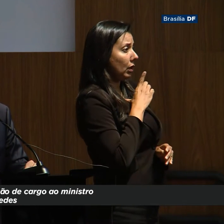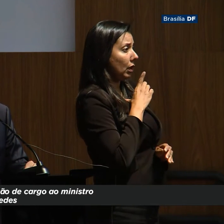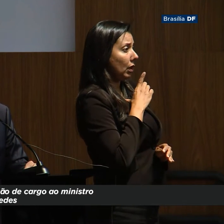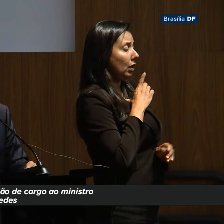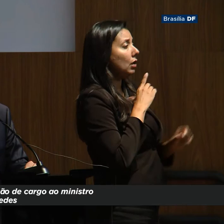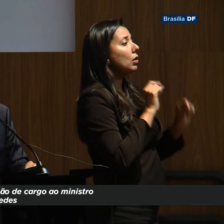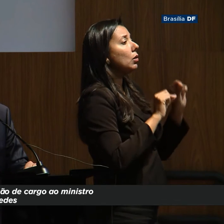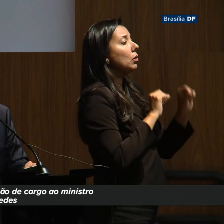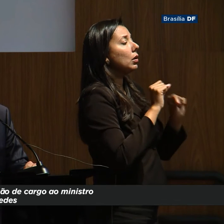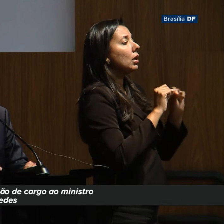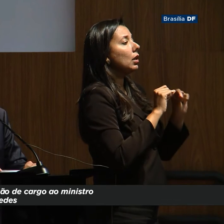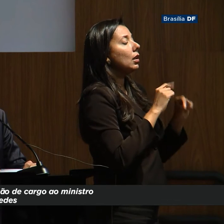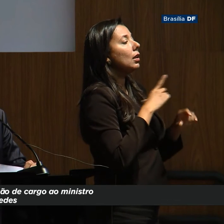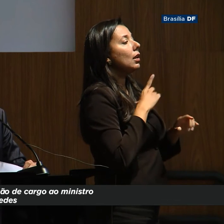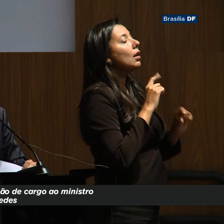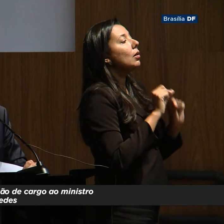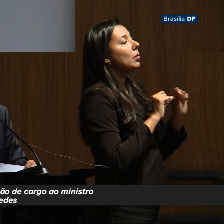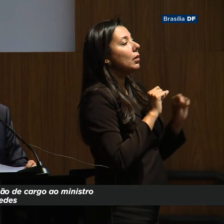tem sido muito